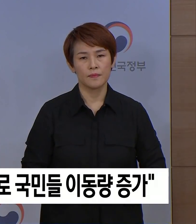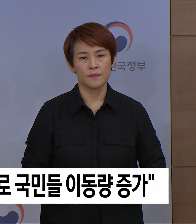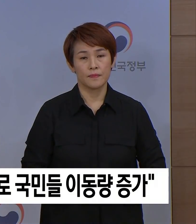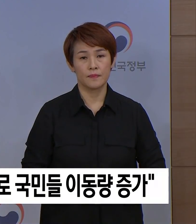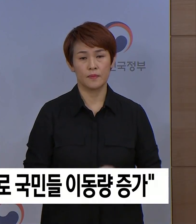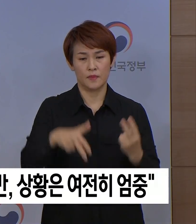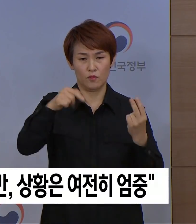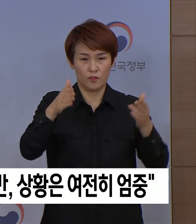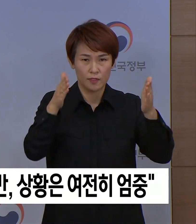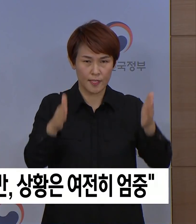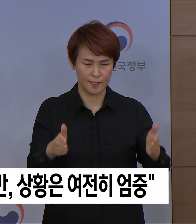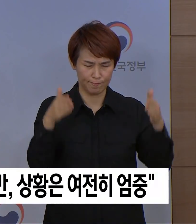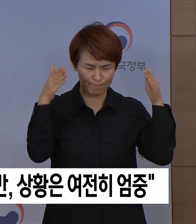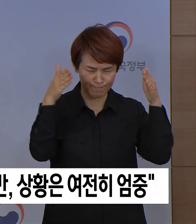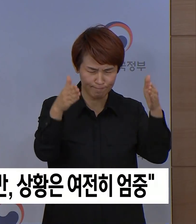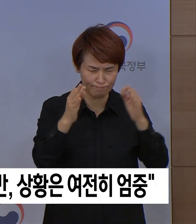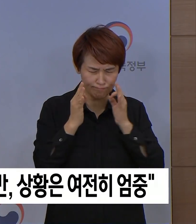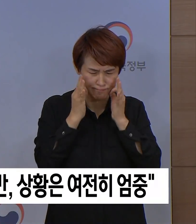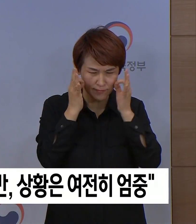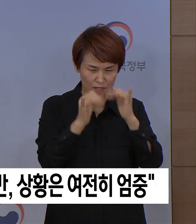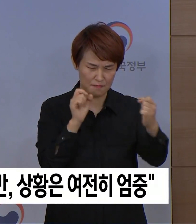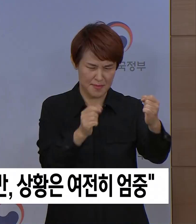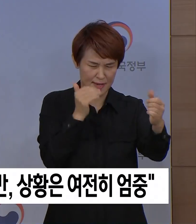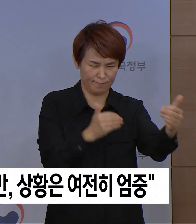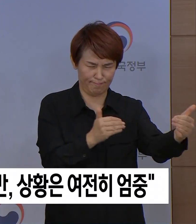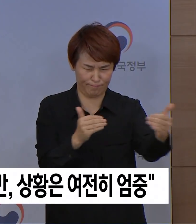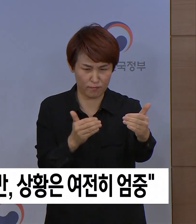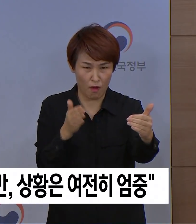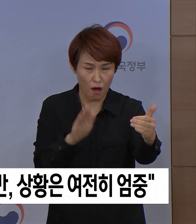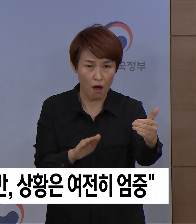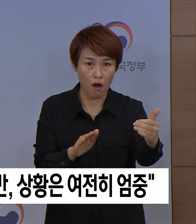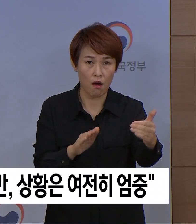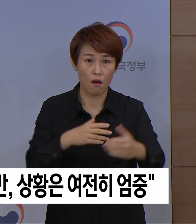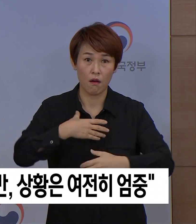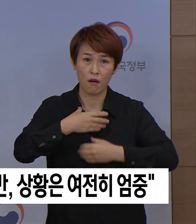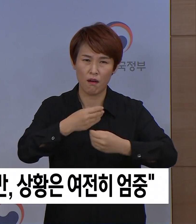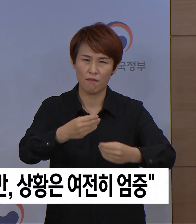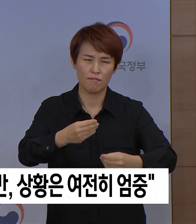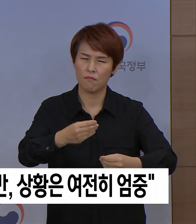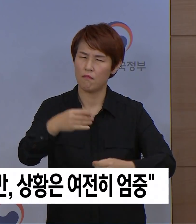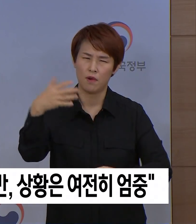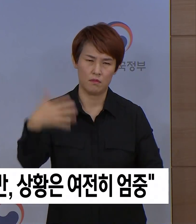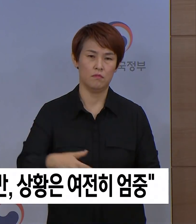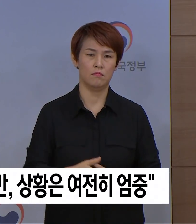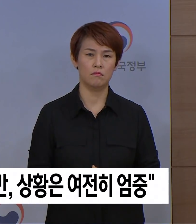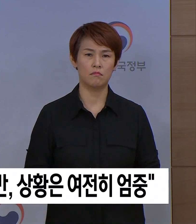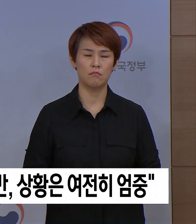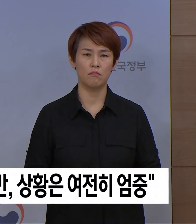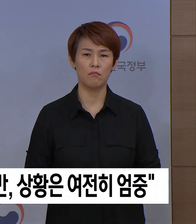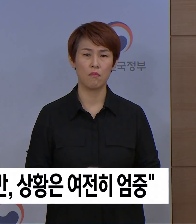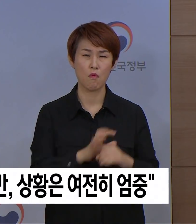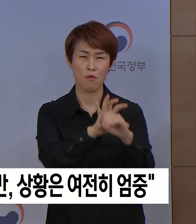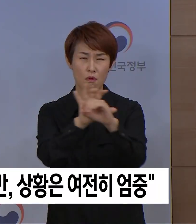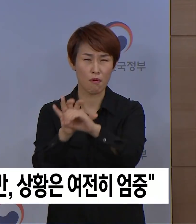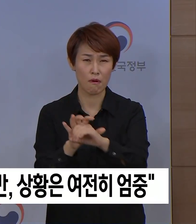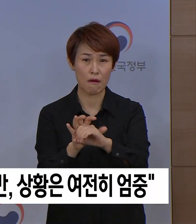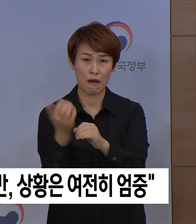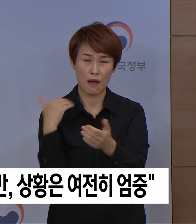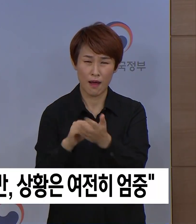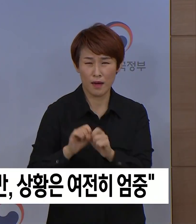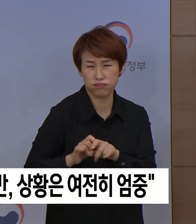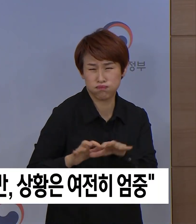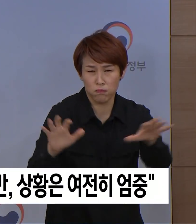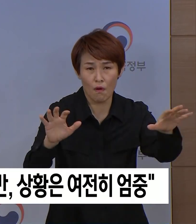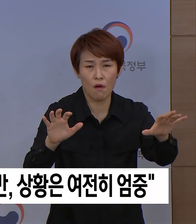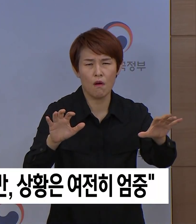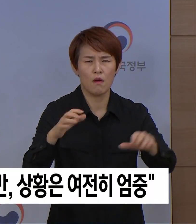2주간의 집중적인 노력을 펼쳤지만 아직 상황은 안심할 단계가 아니며 언제라도 코로나19가 급증할